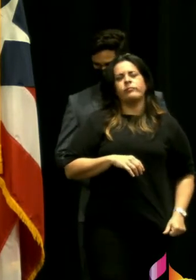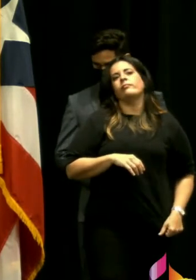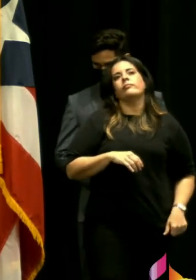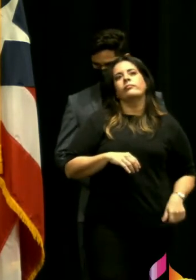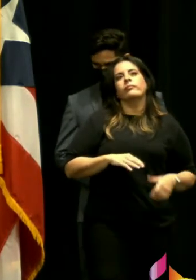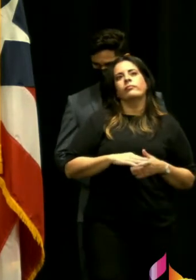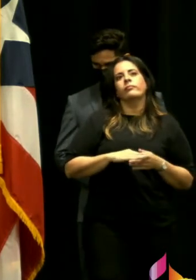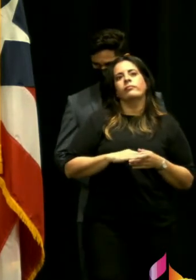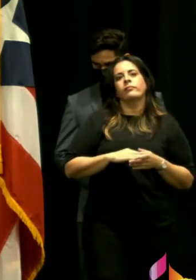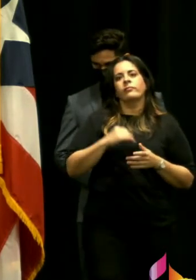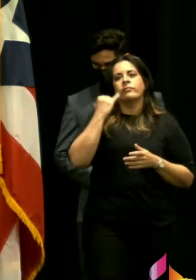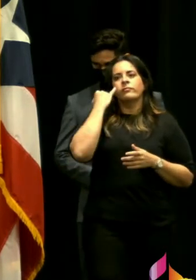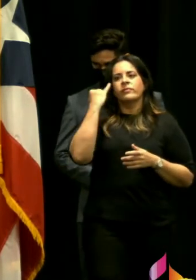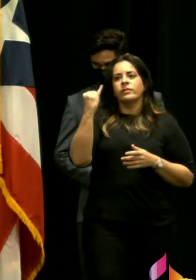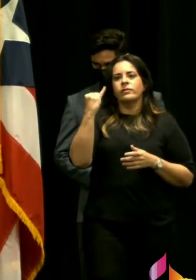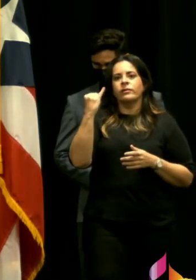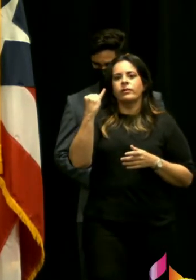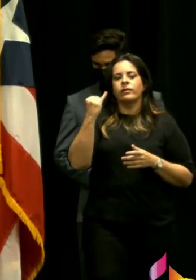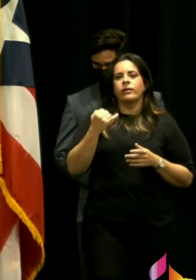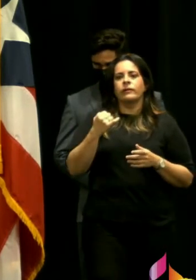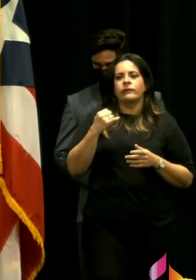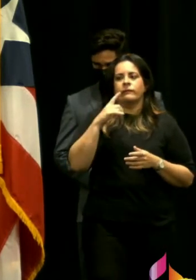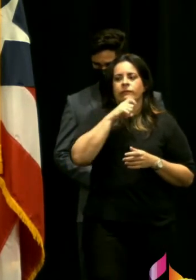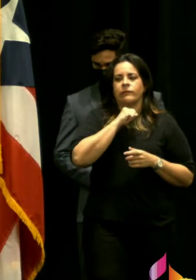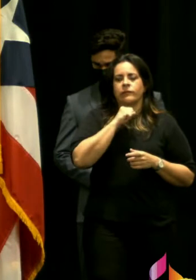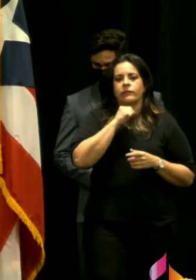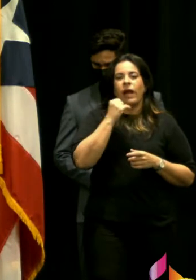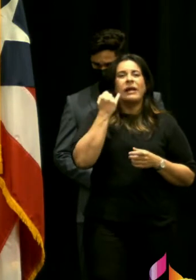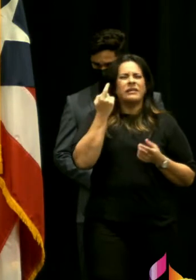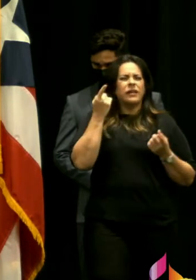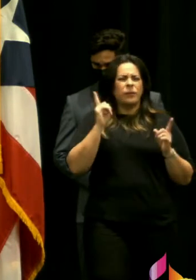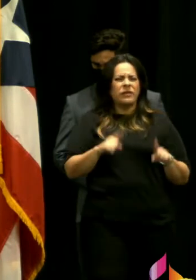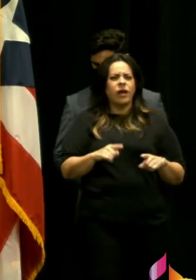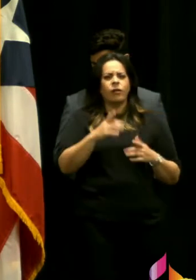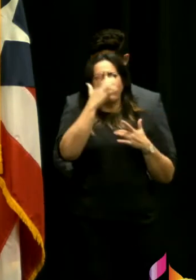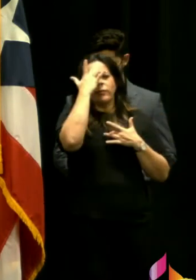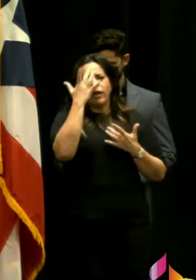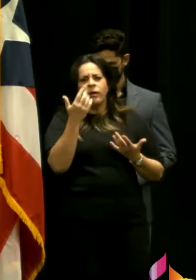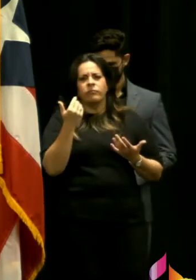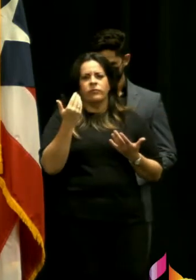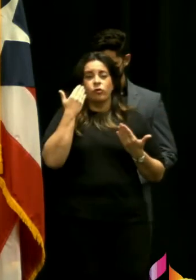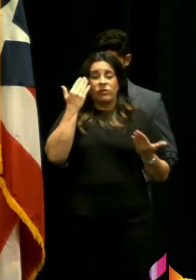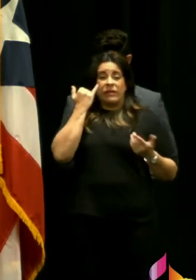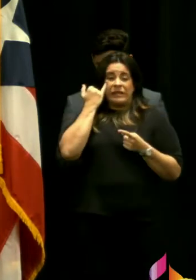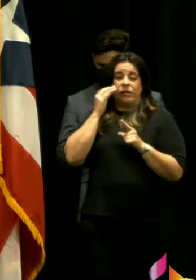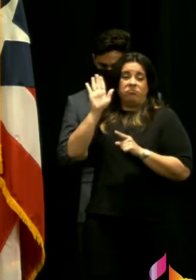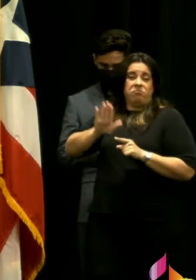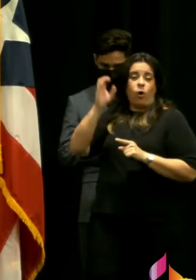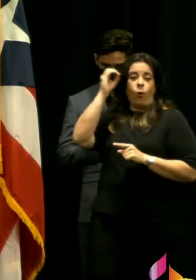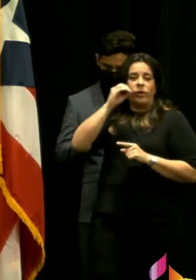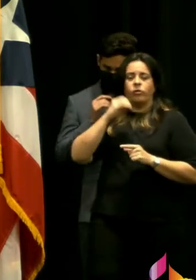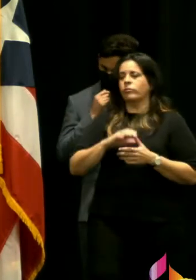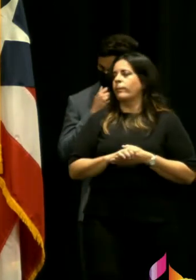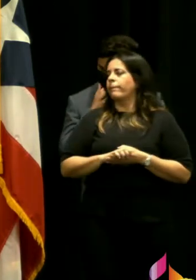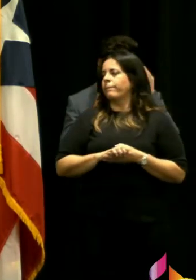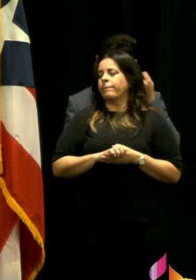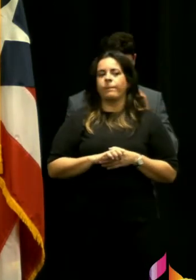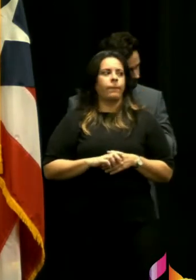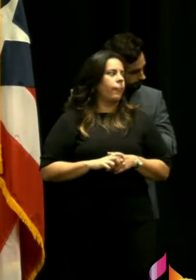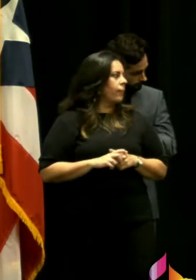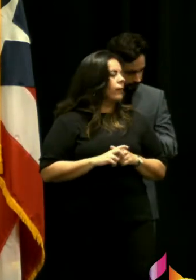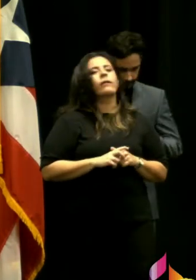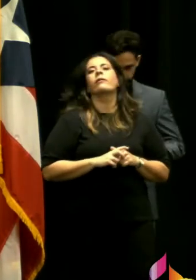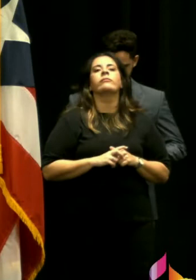debe haber seis pies o no y que están surgiendo casos no sé si tiene alguna opinión yo yo lo que veo otra vez es